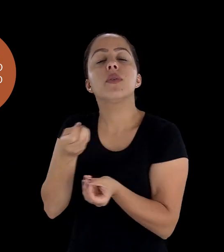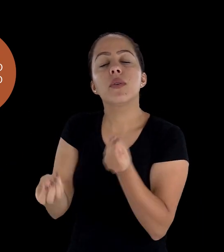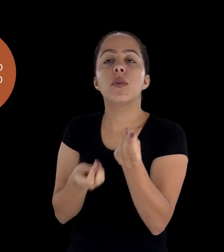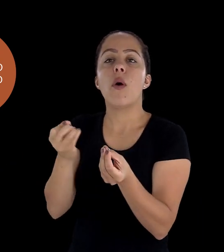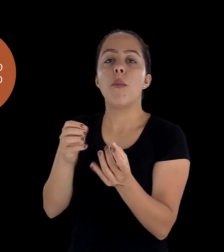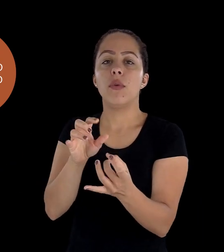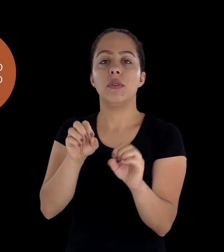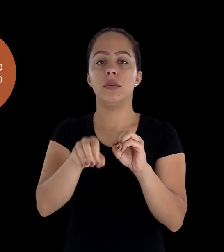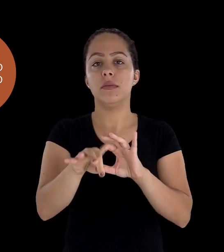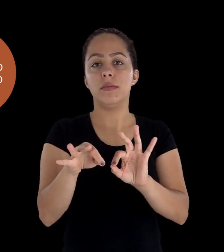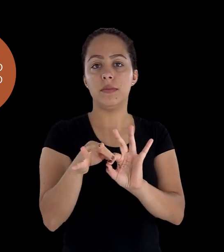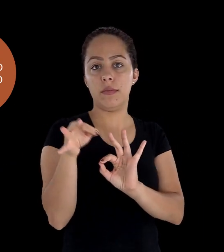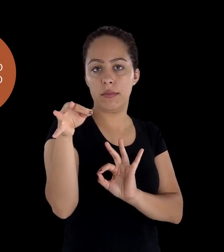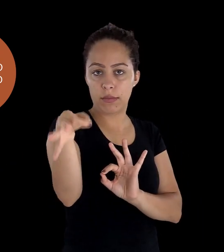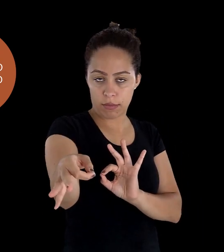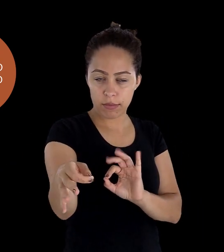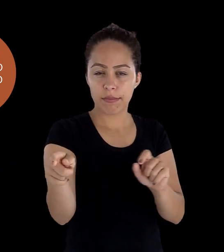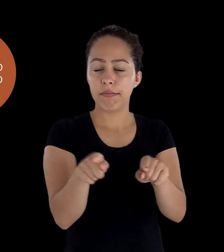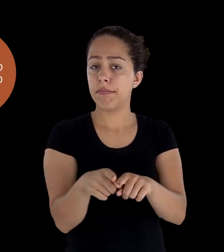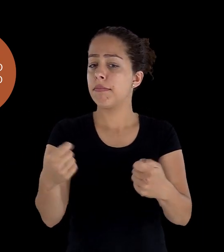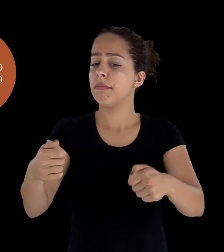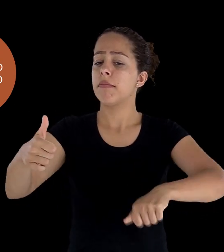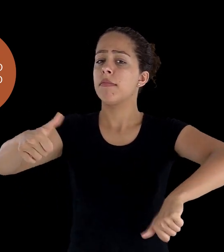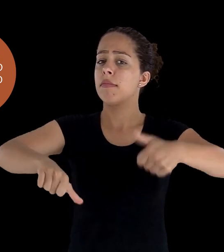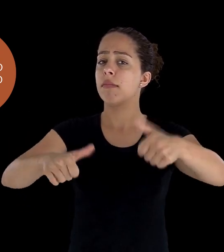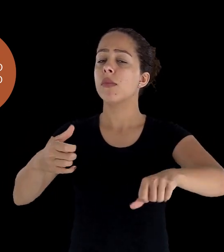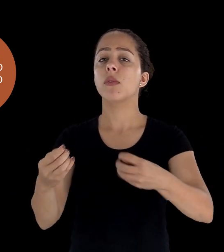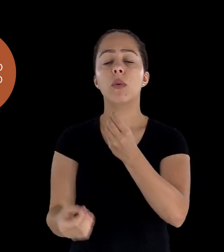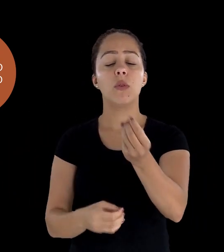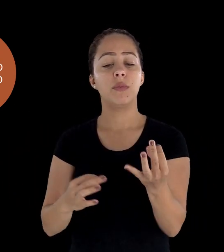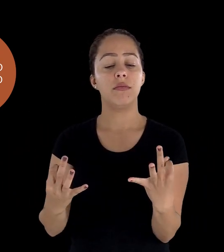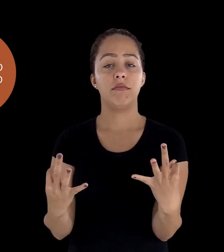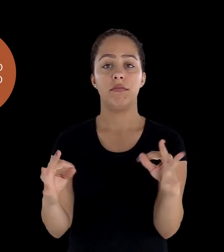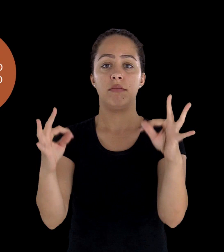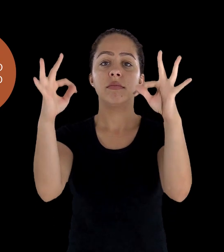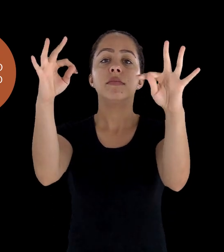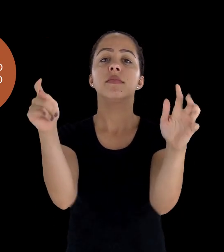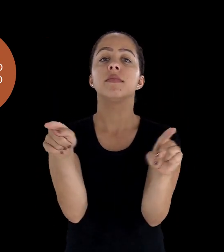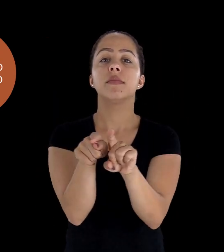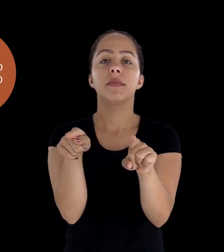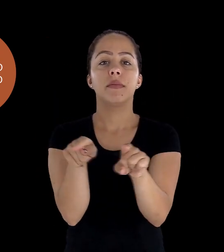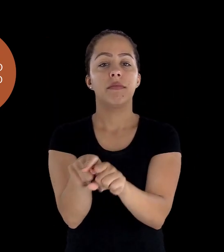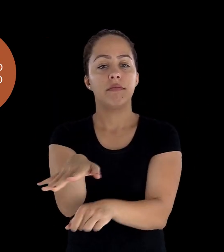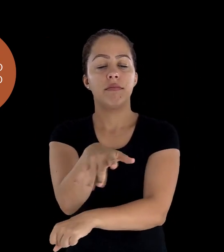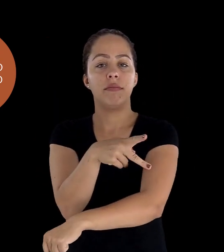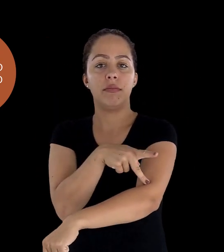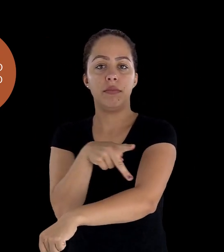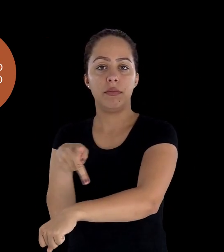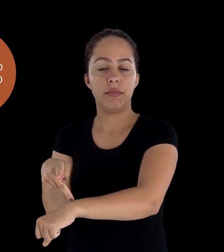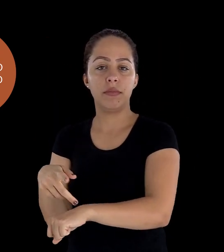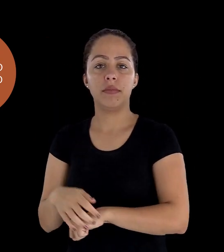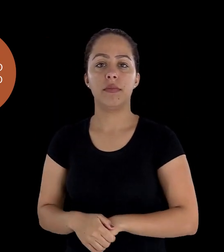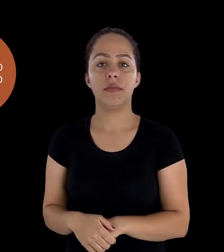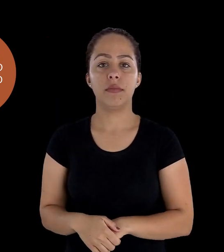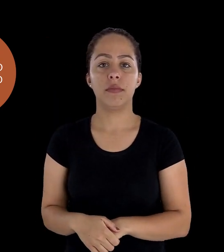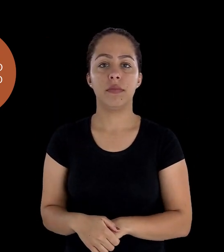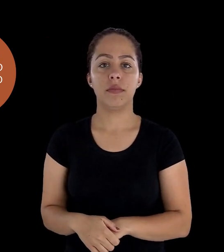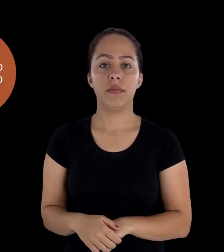e se refere à avaliação tanto do ponto de vista tecnológico quanto pedagógico. Sobre o aspecto